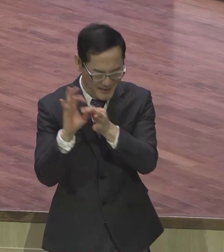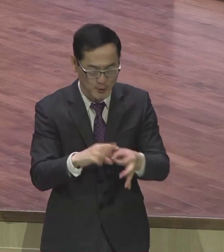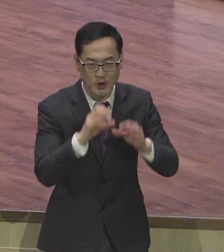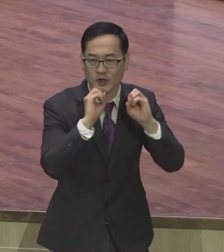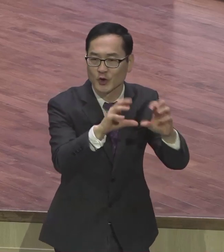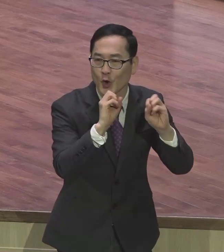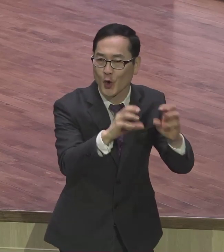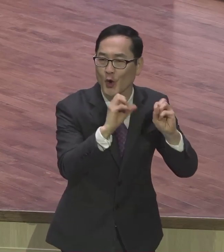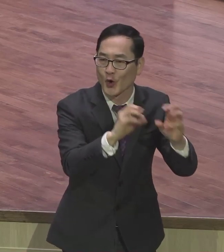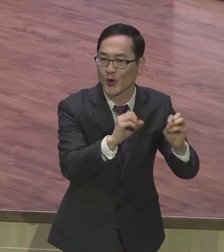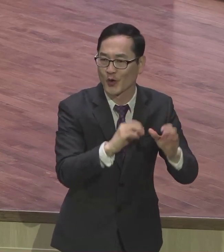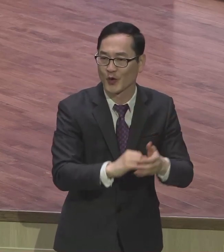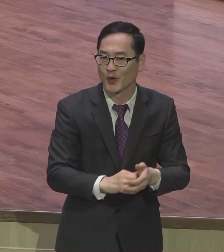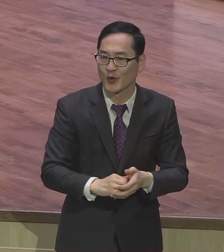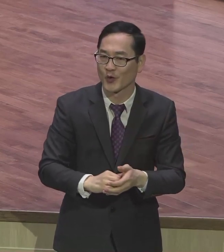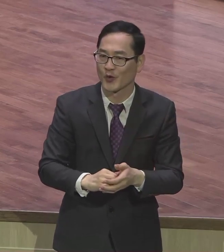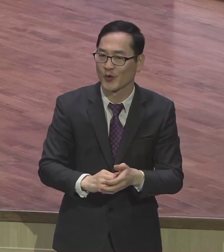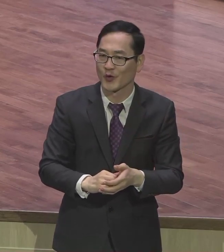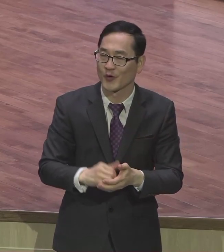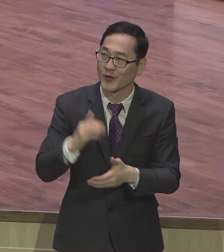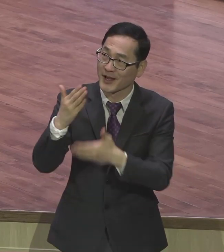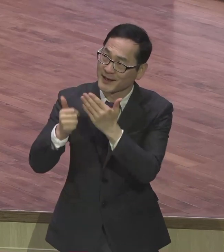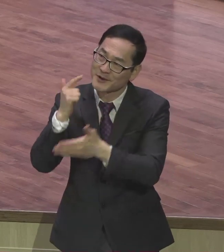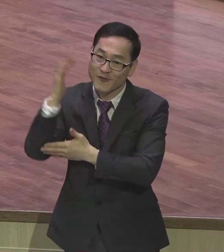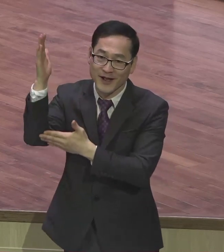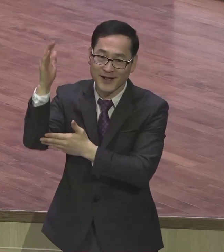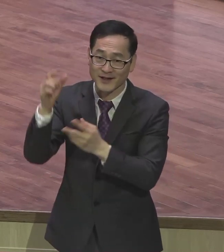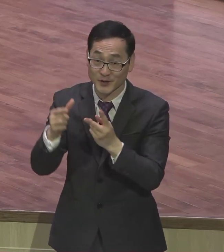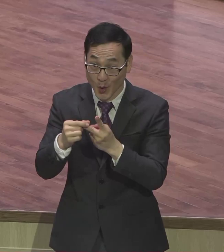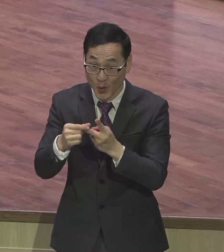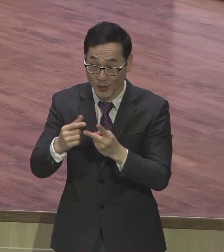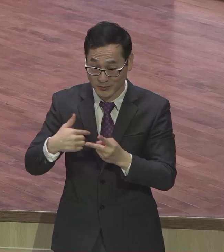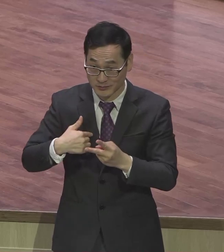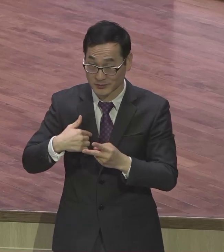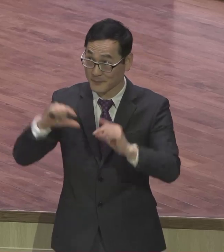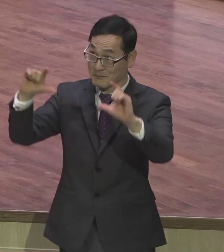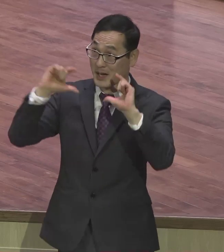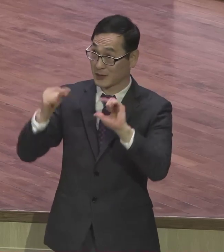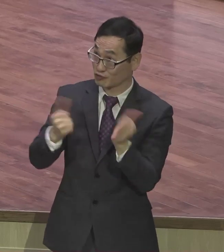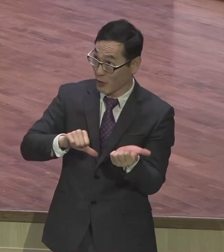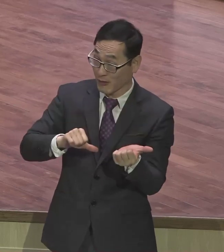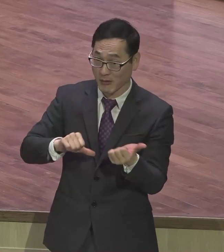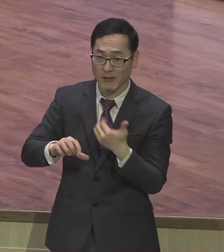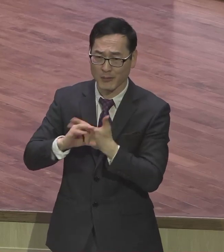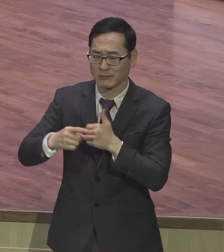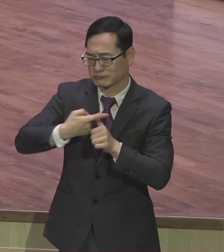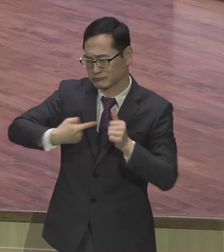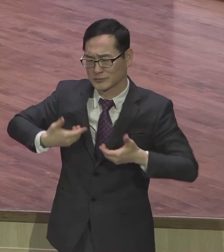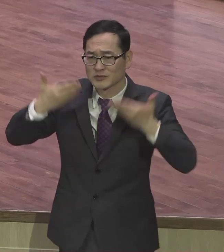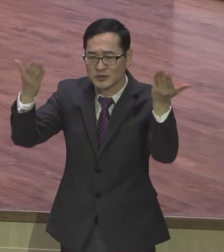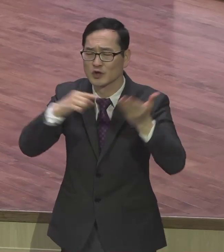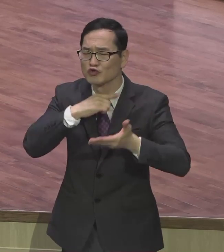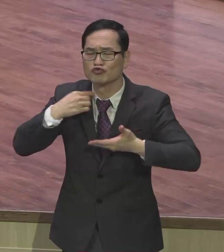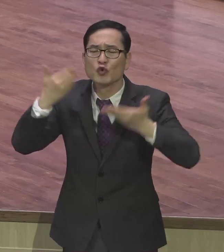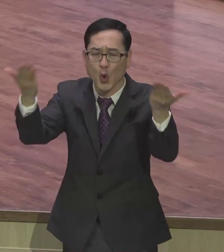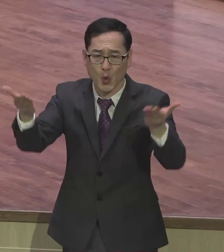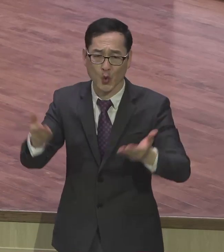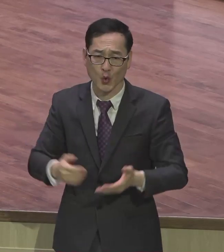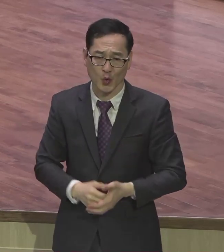존경해야 할 것이고 순교하면 순교를 통하여 그리스도를 존경해야 할 것이고 결국 바울은 순교합니다 뭐 이러나 저러나